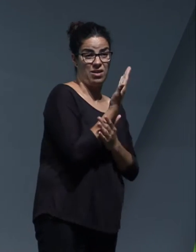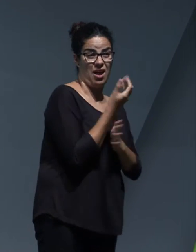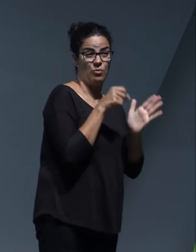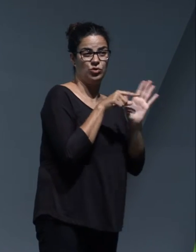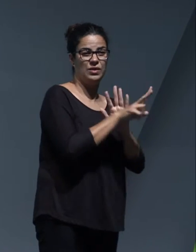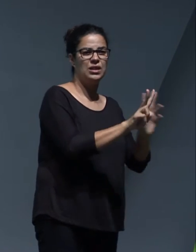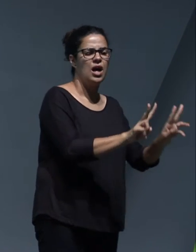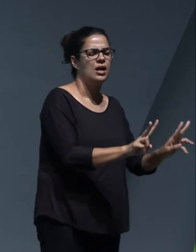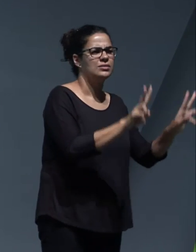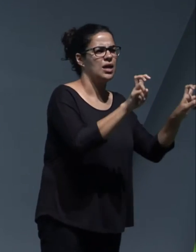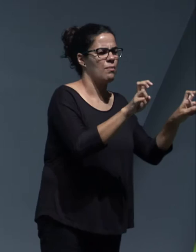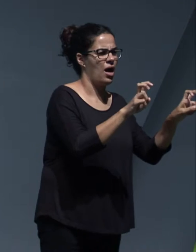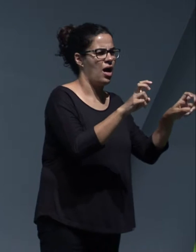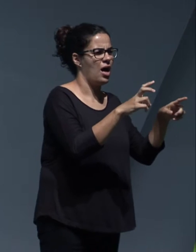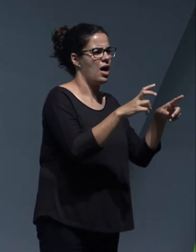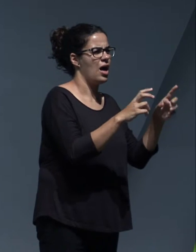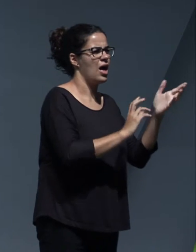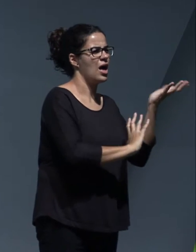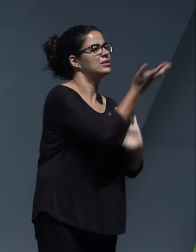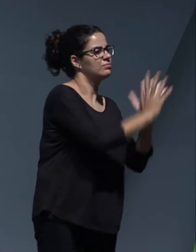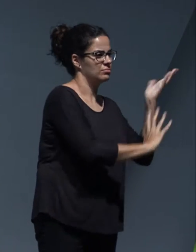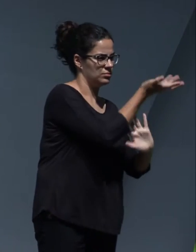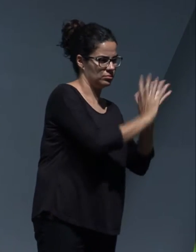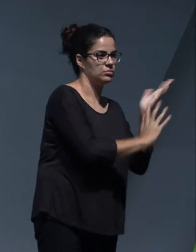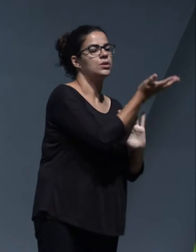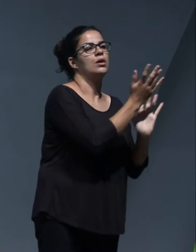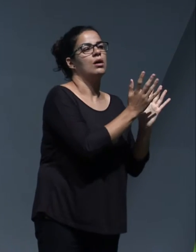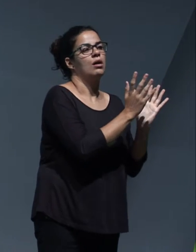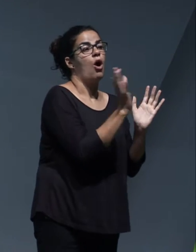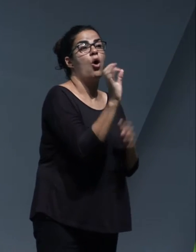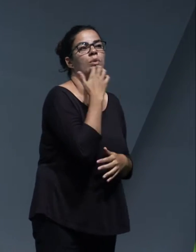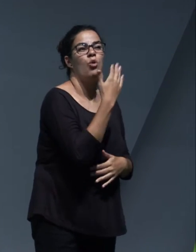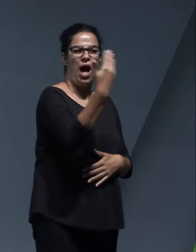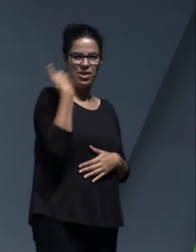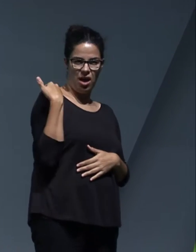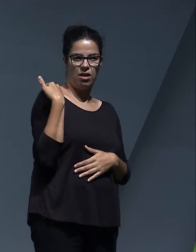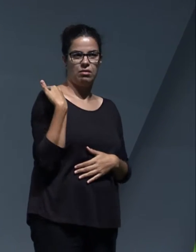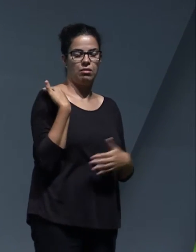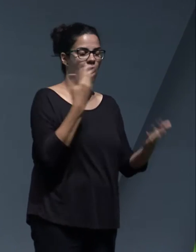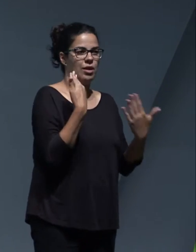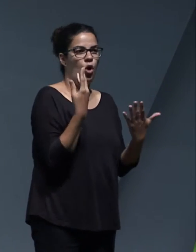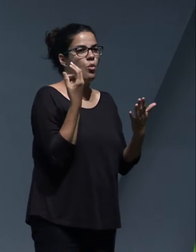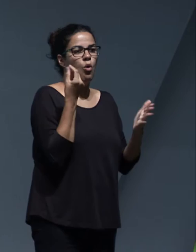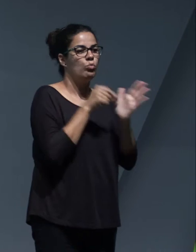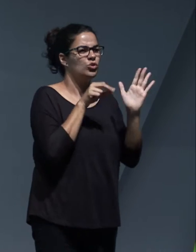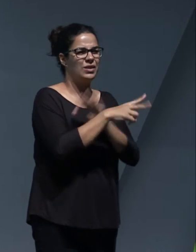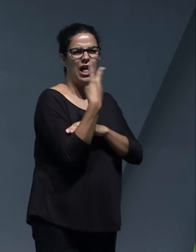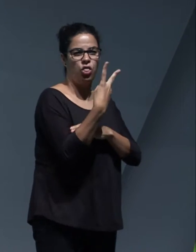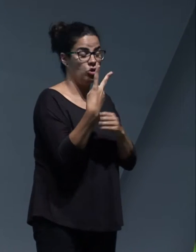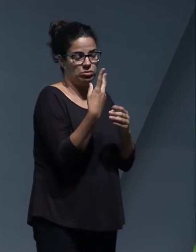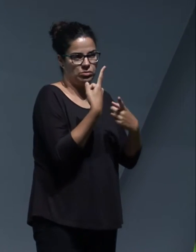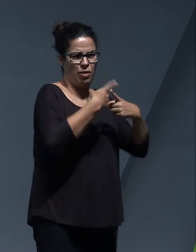incineración o como el de ayer, con dos posicionamientos totalmente antagónicos, pero que deben de ser